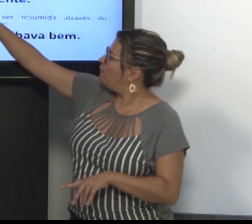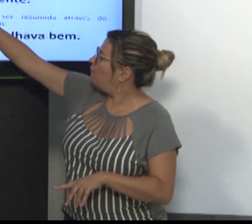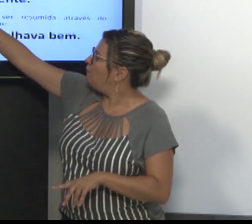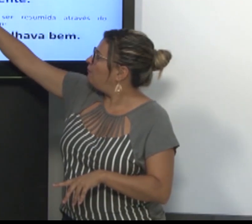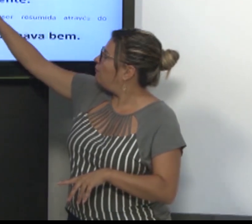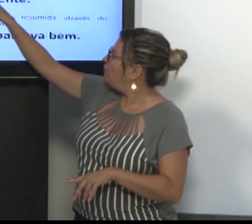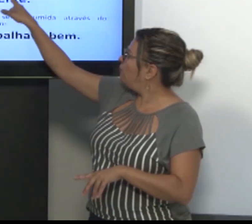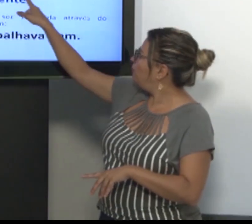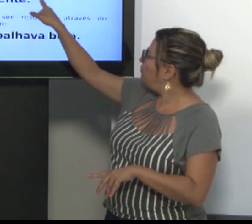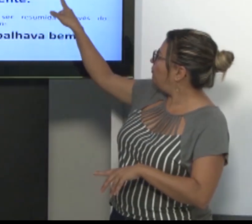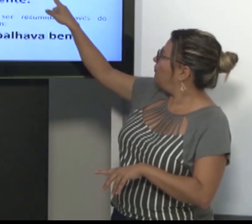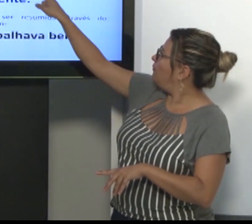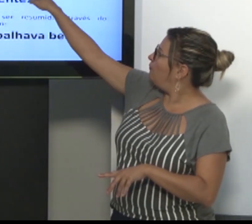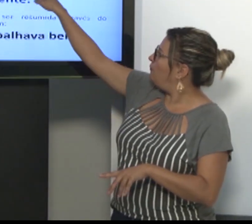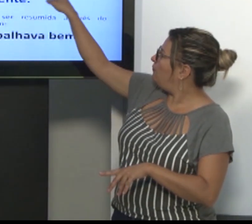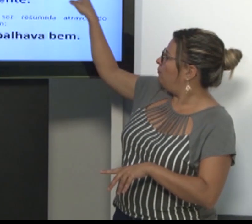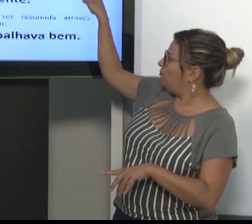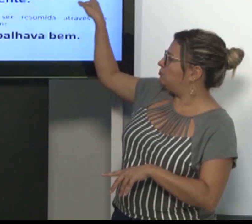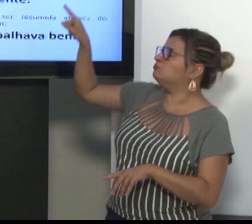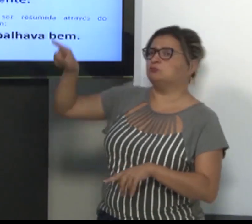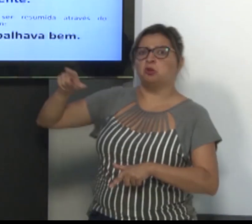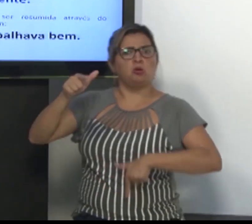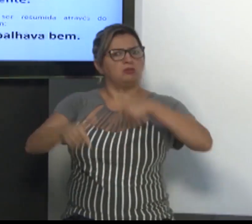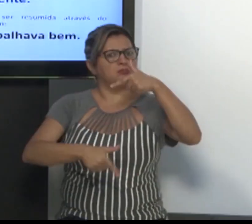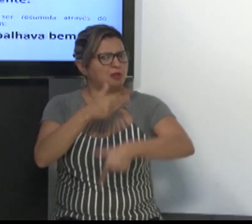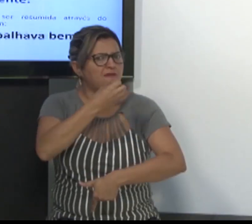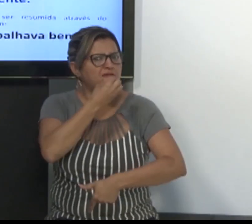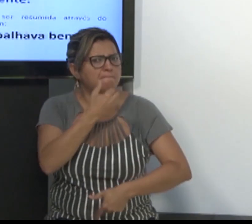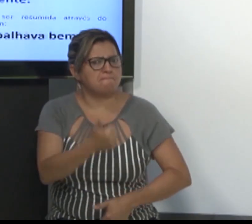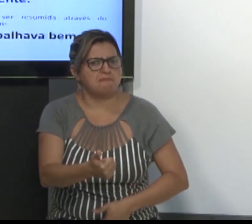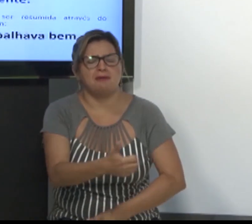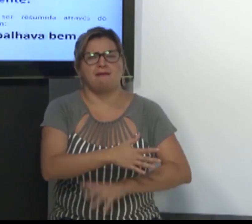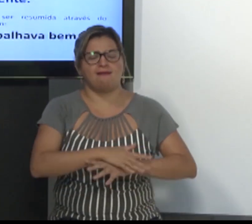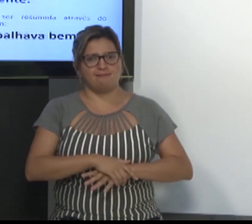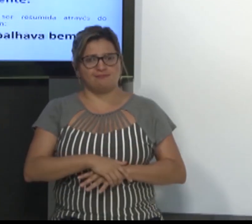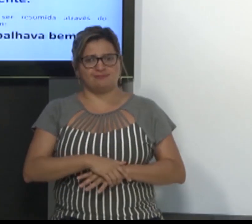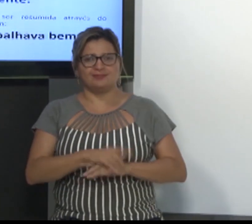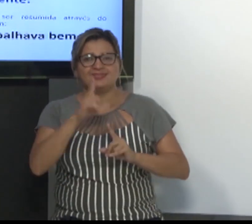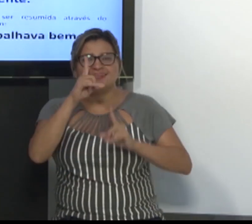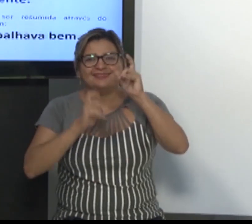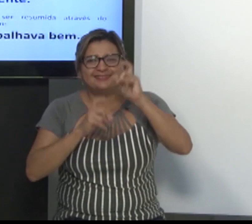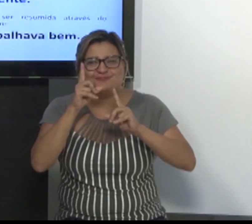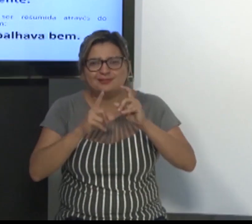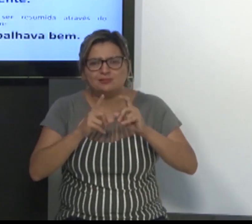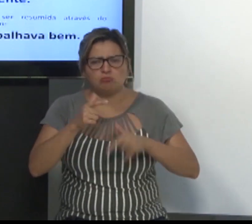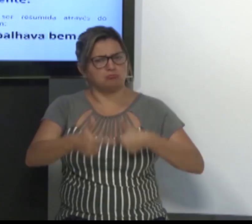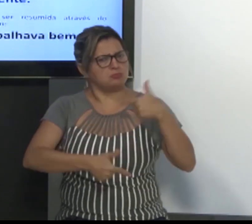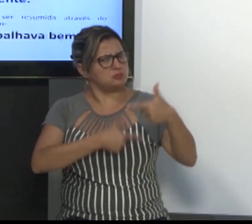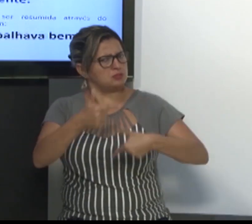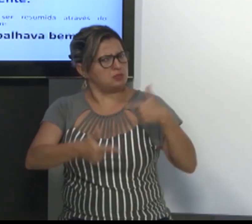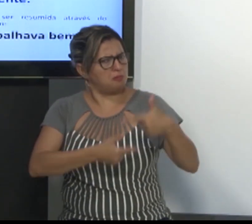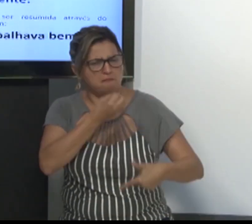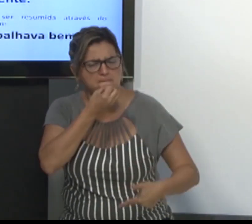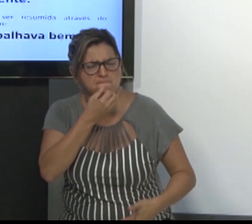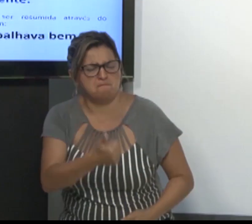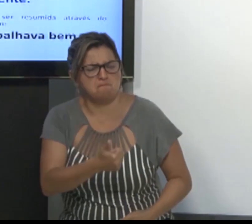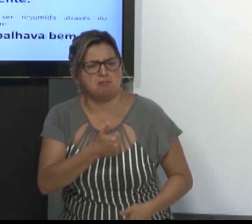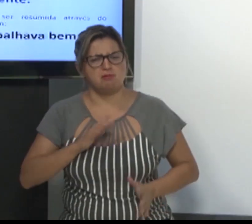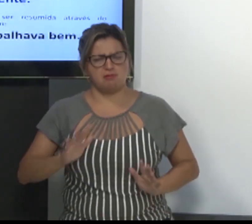Também, trabalhava muito, arrumava muito. A expressão facial naquele momento conta para